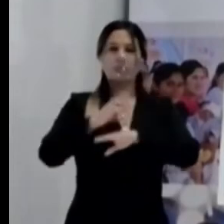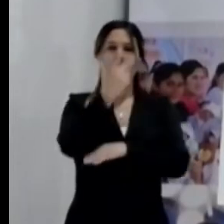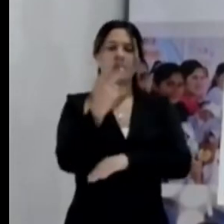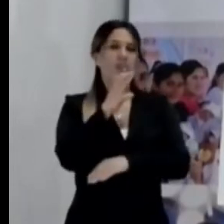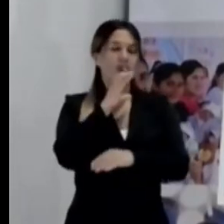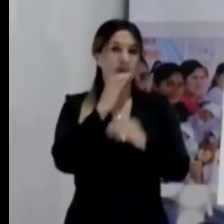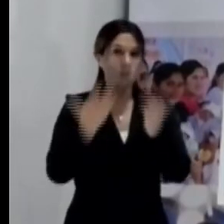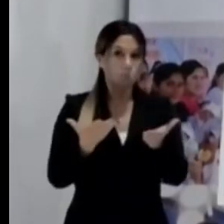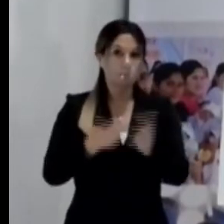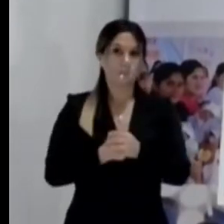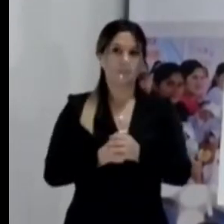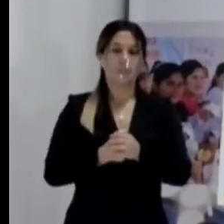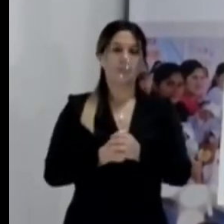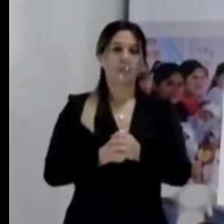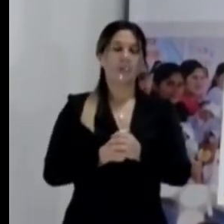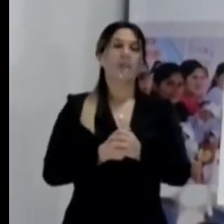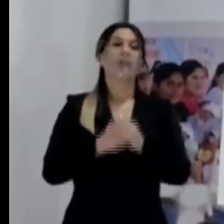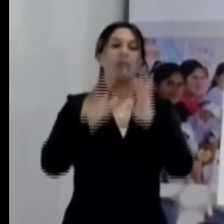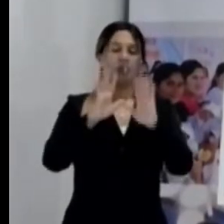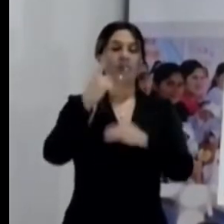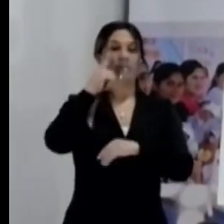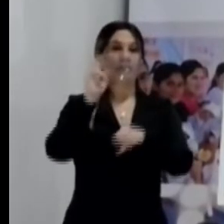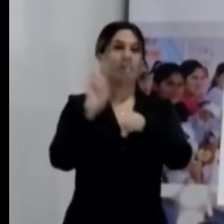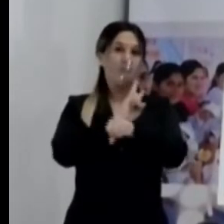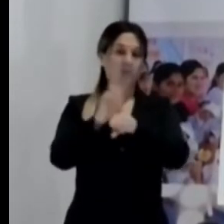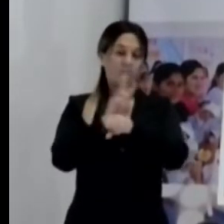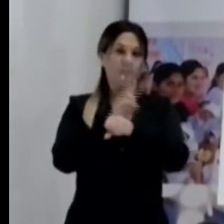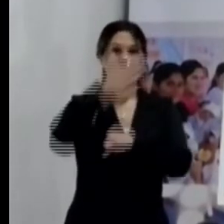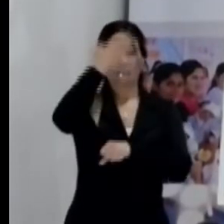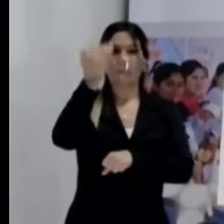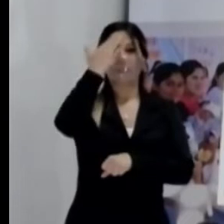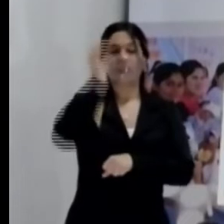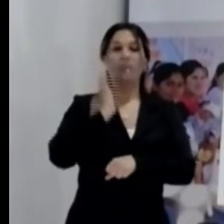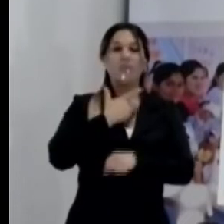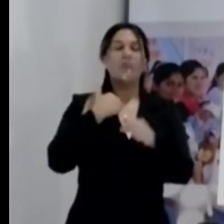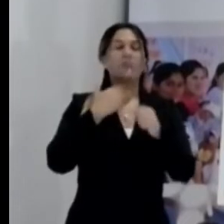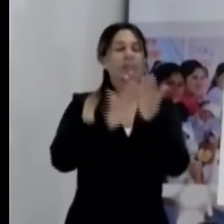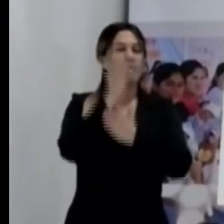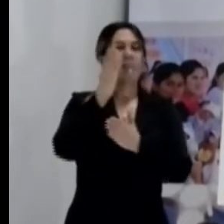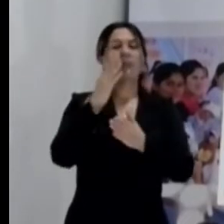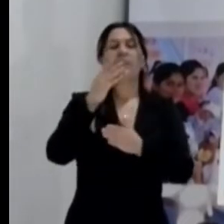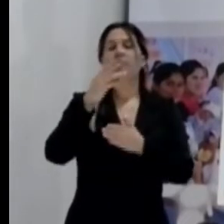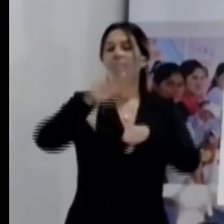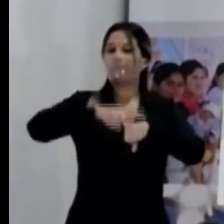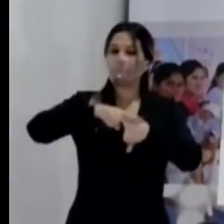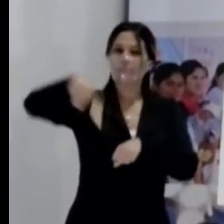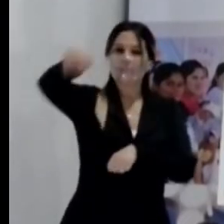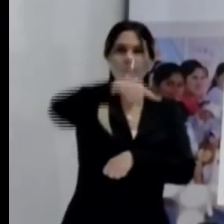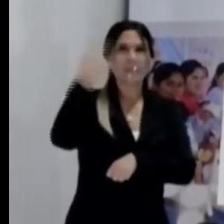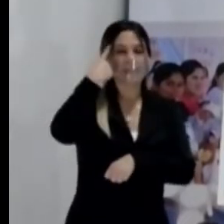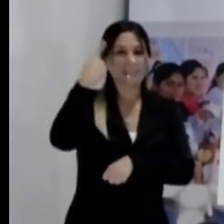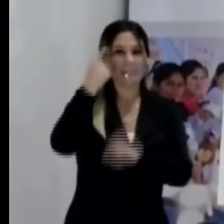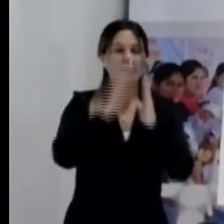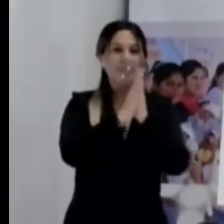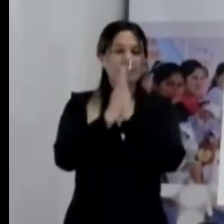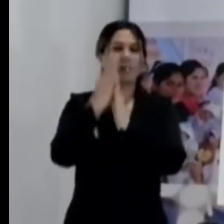Sí, bueno, hay que mantener un cuidado. Nosotros tenemos que apelar siempre a la conciencia de la gente porque en este